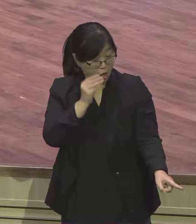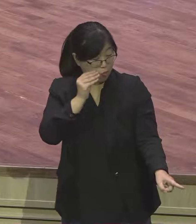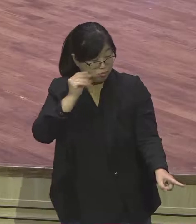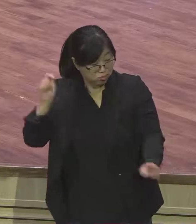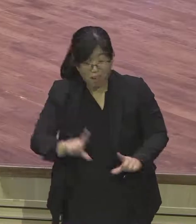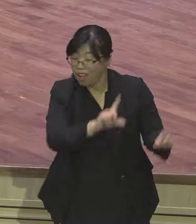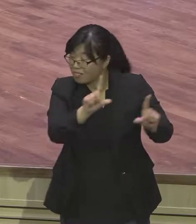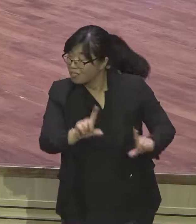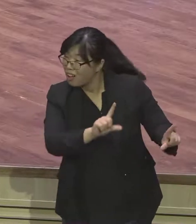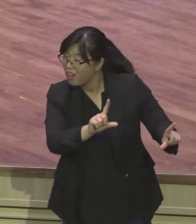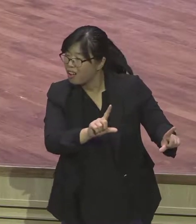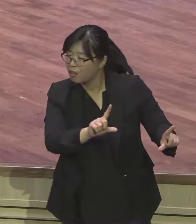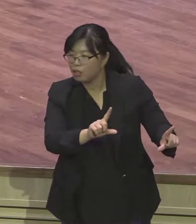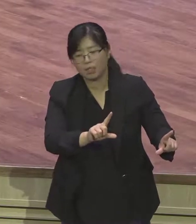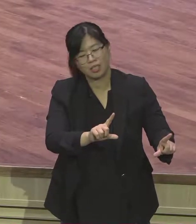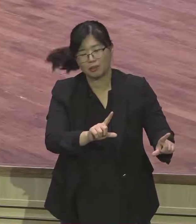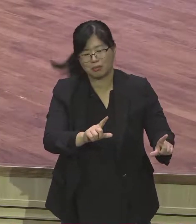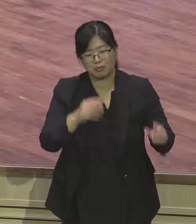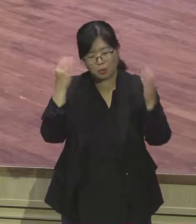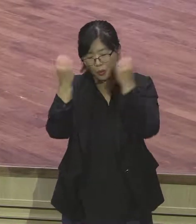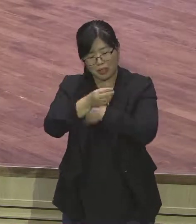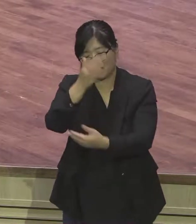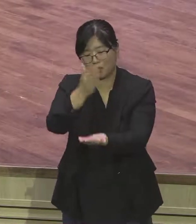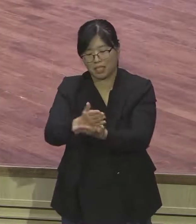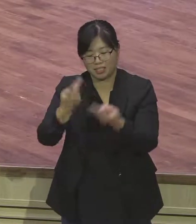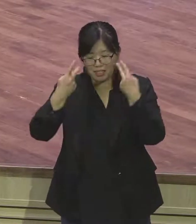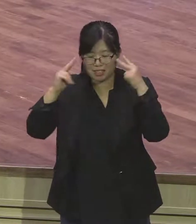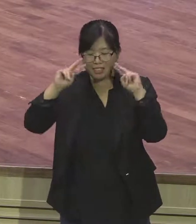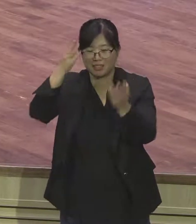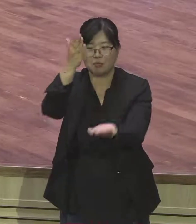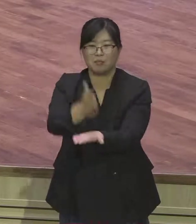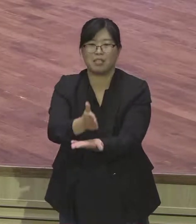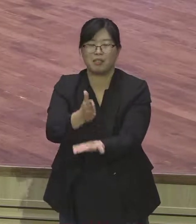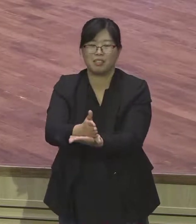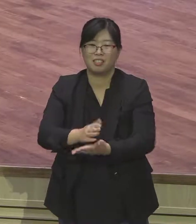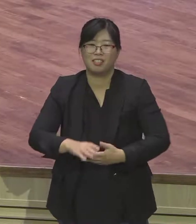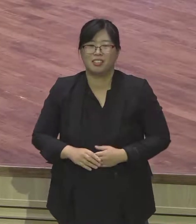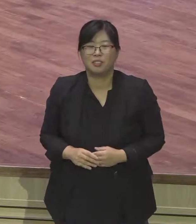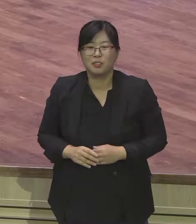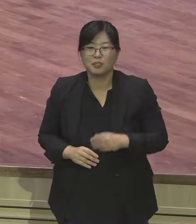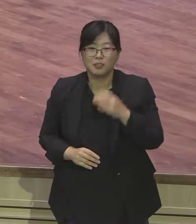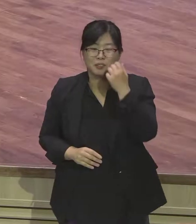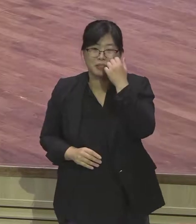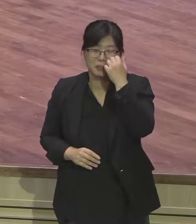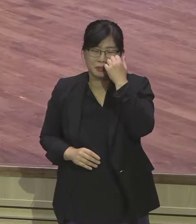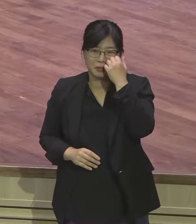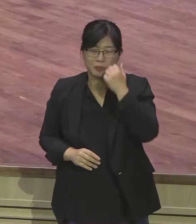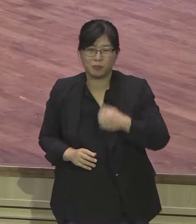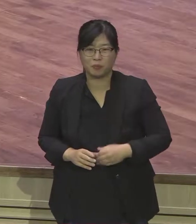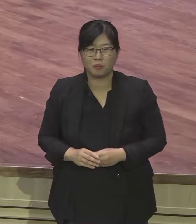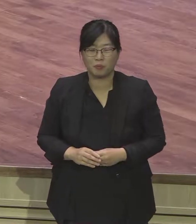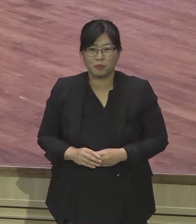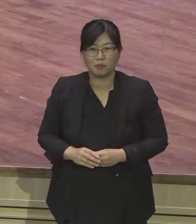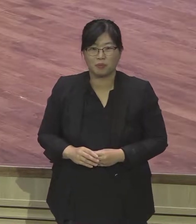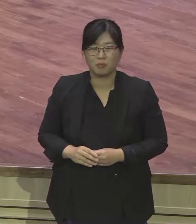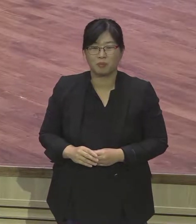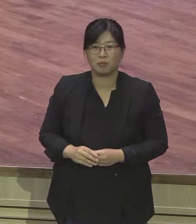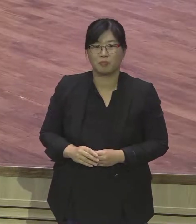놔두지요 여기 보세요 무속인들이 돌아온 무속인들이 시달립니다 오랫동안 왜냐 귀신이 날 데리고 같이 살았는데 갑자기